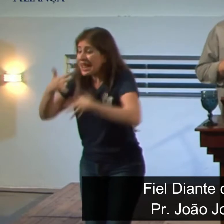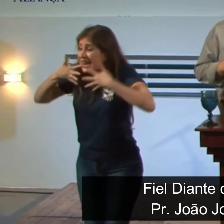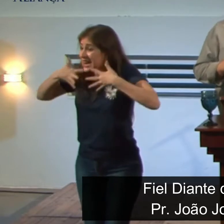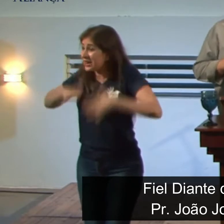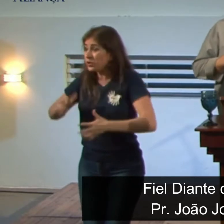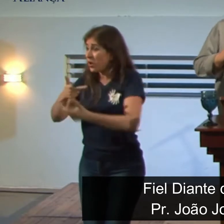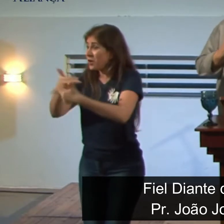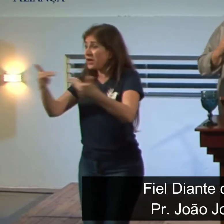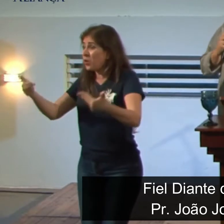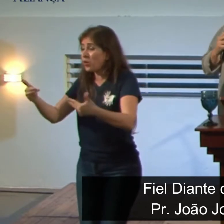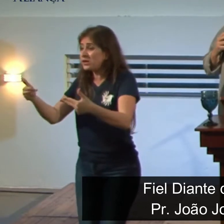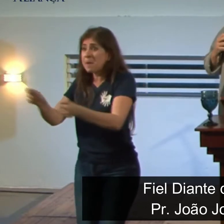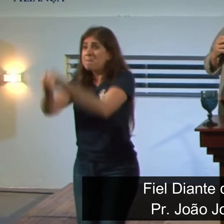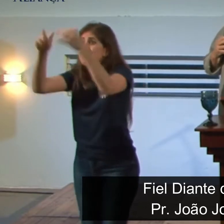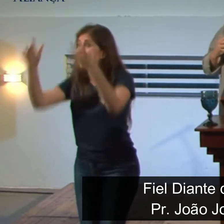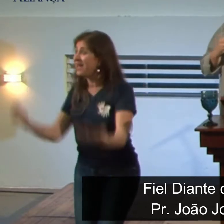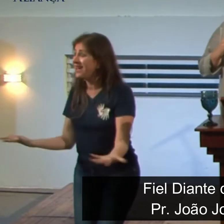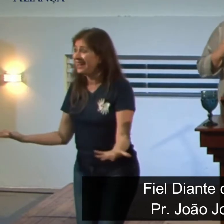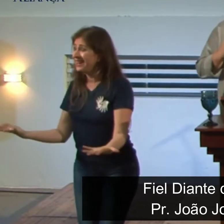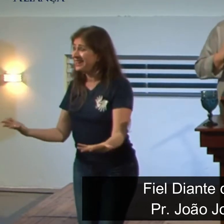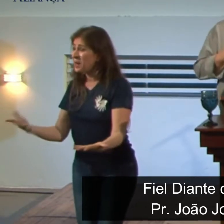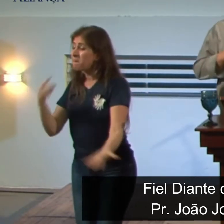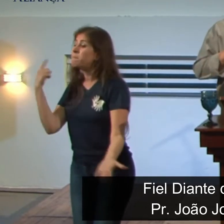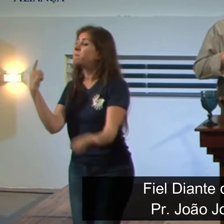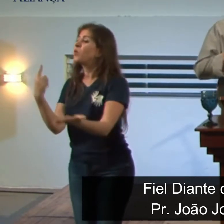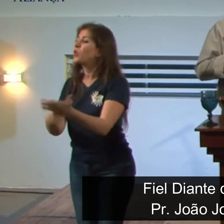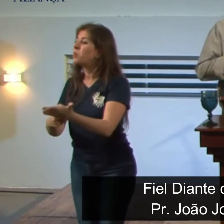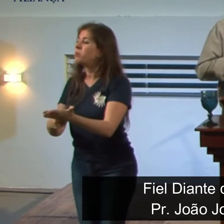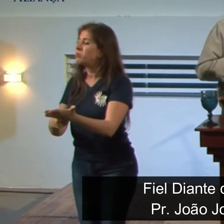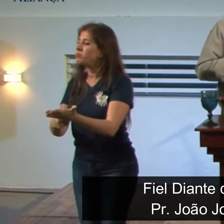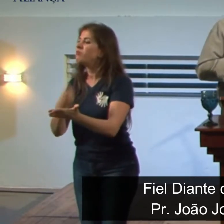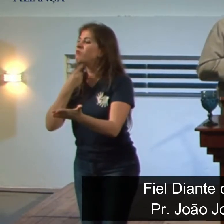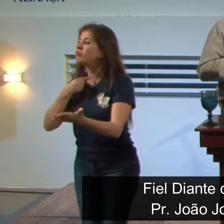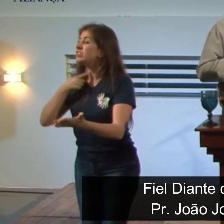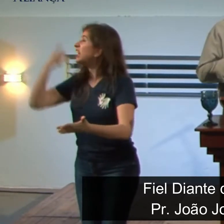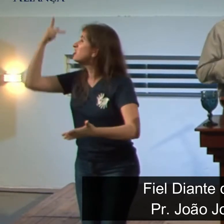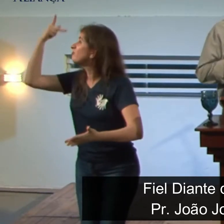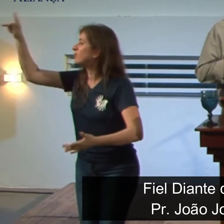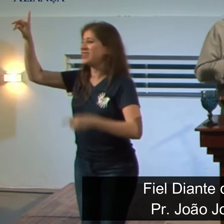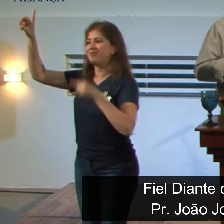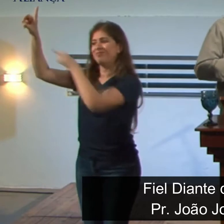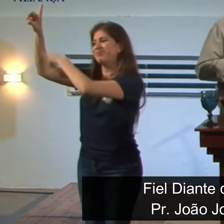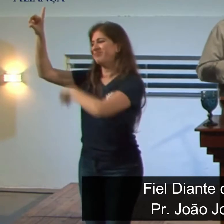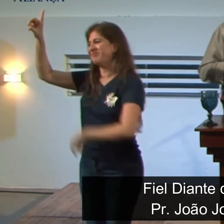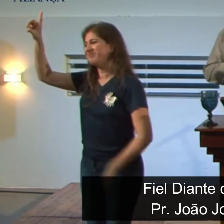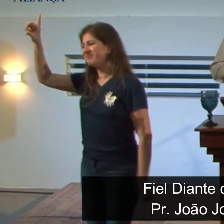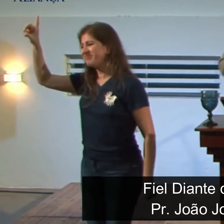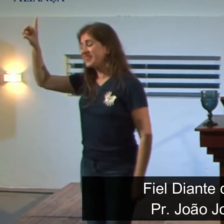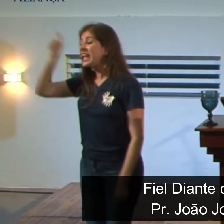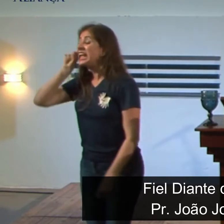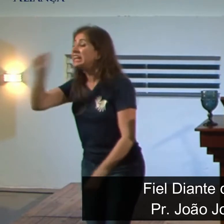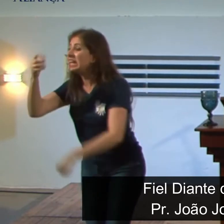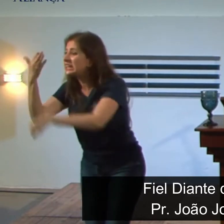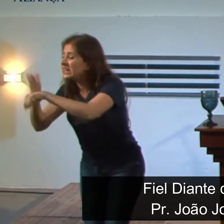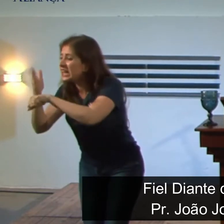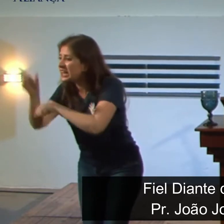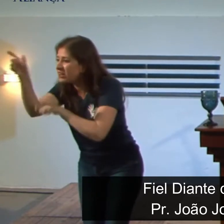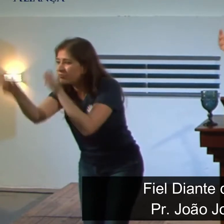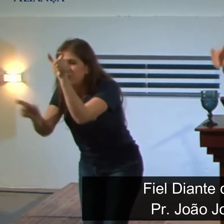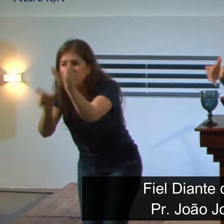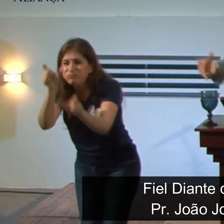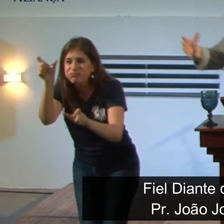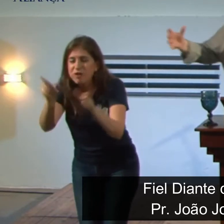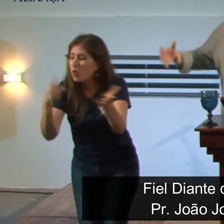sobrenaturais para o cumprimento do seu propósito. Não esqueça isso, quem capacita os